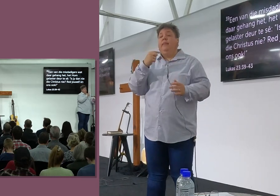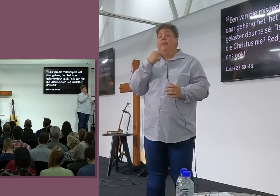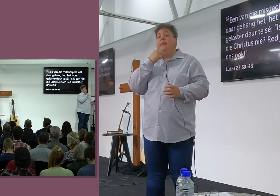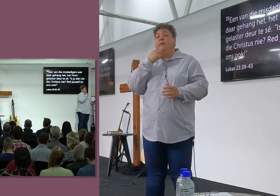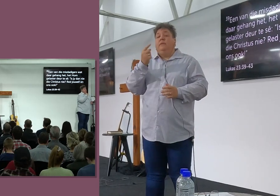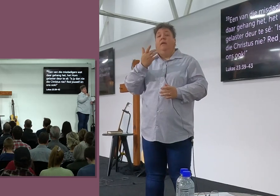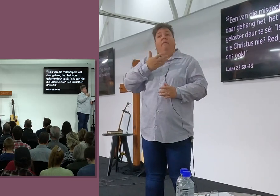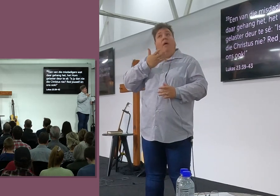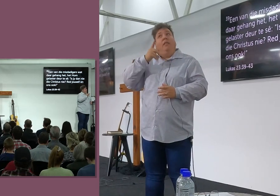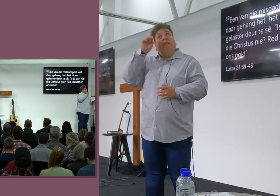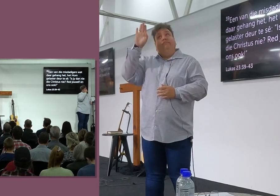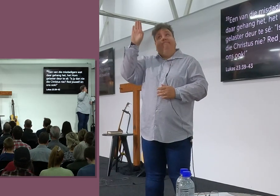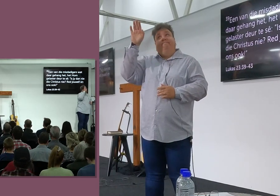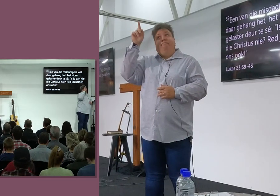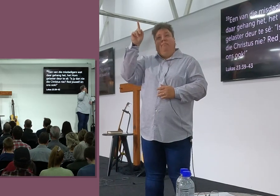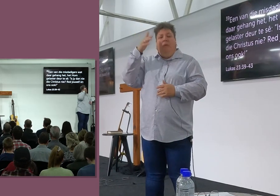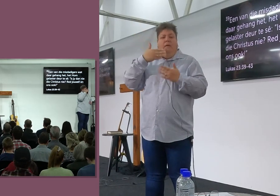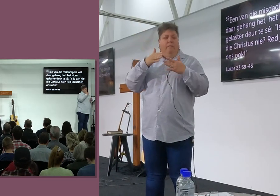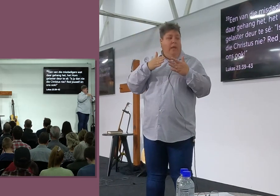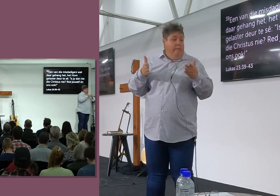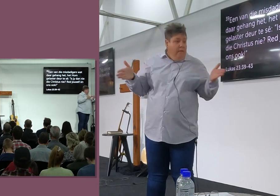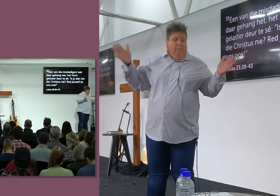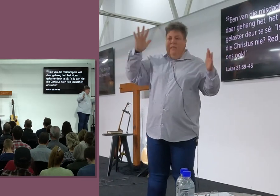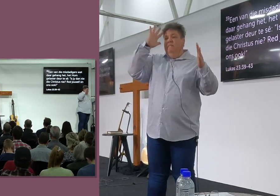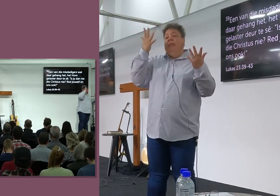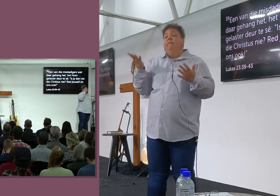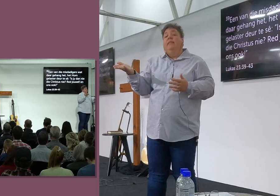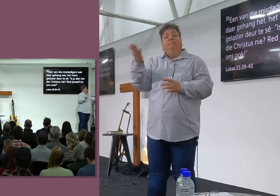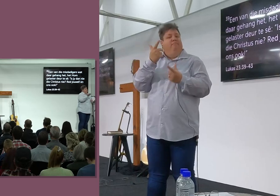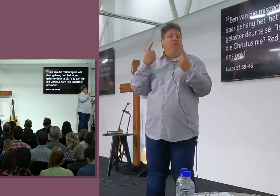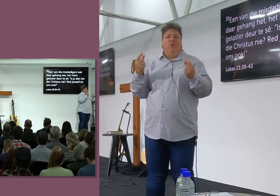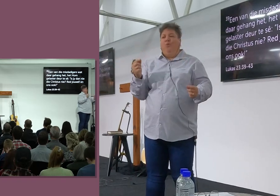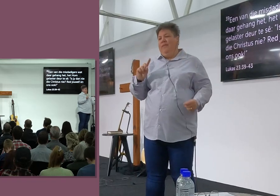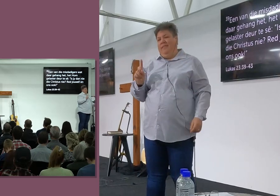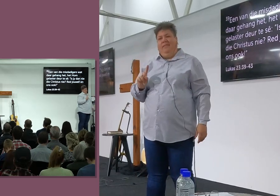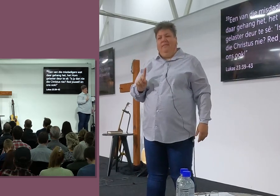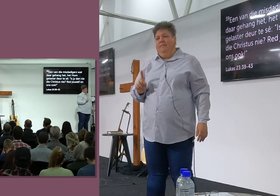Onder andere vader, Vergeef hulle, Want hulle weet nie wat hulle doen nie,